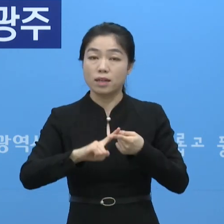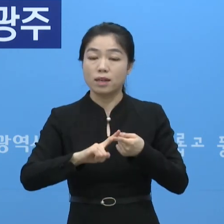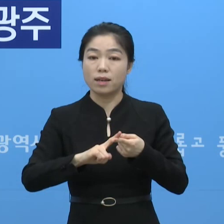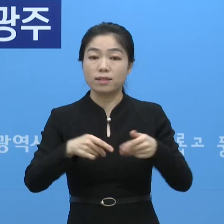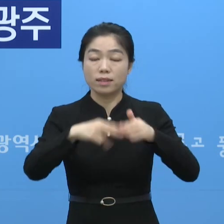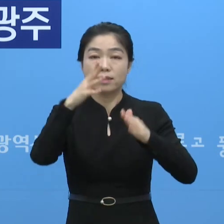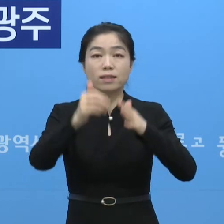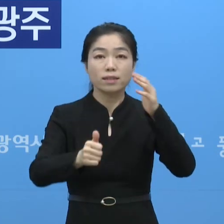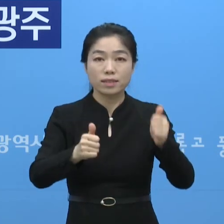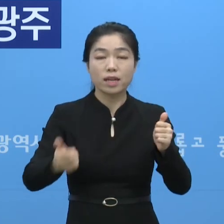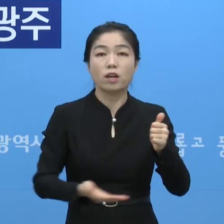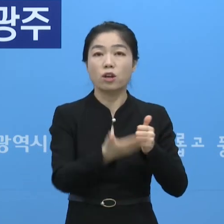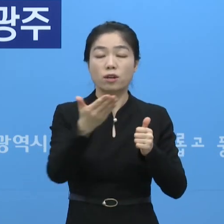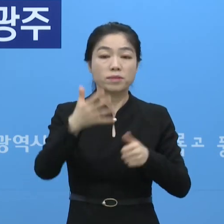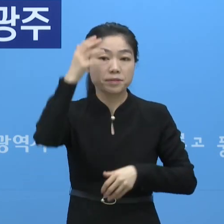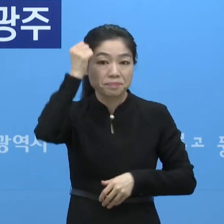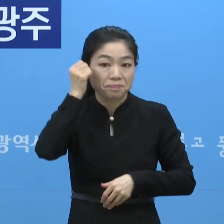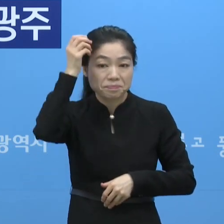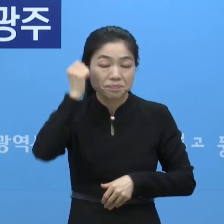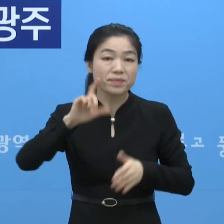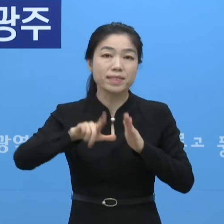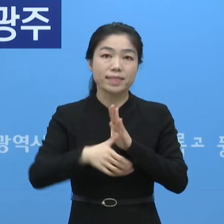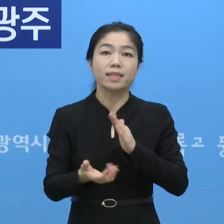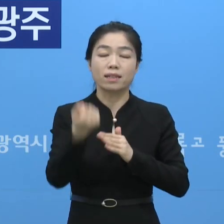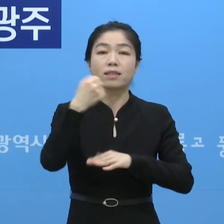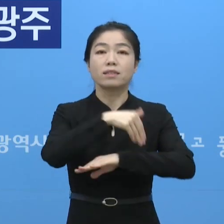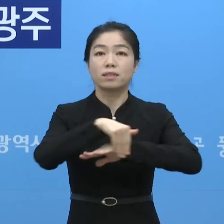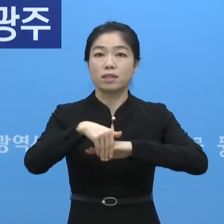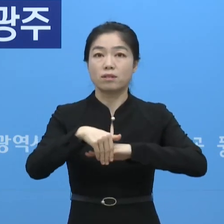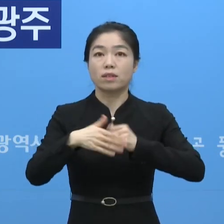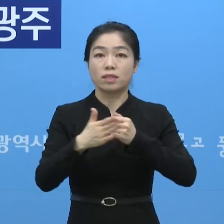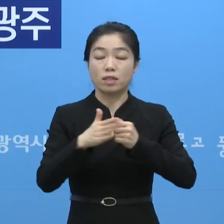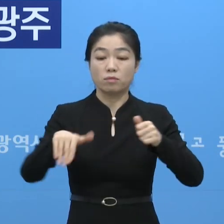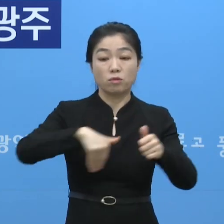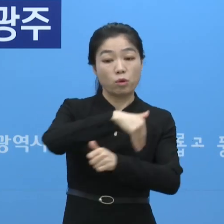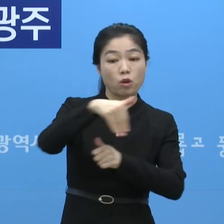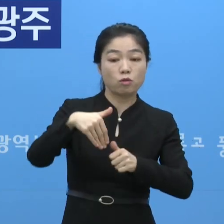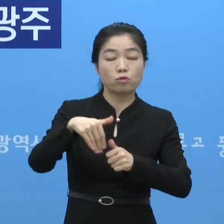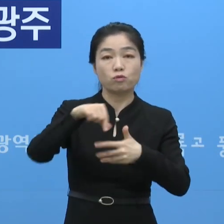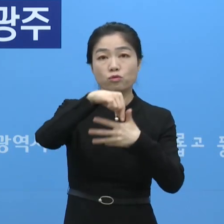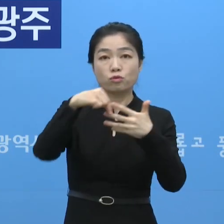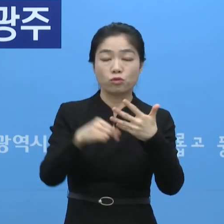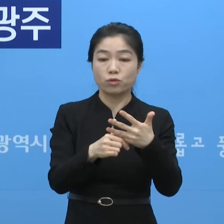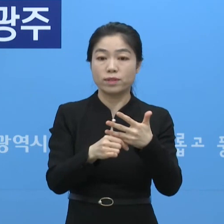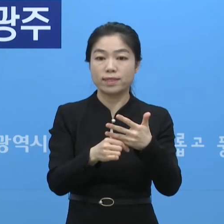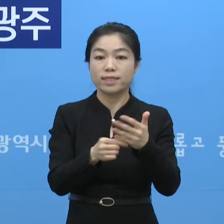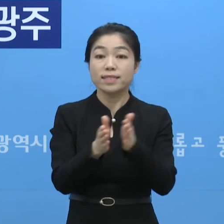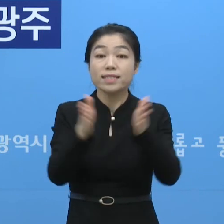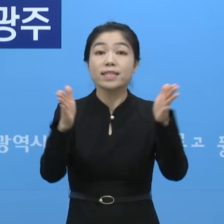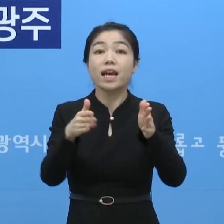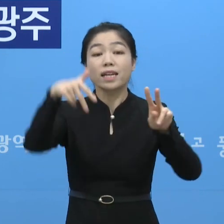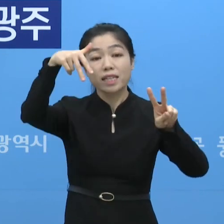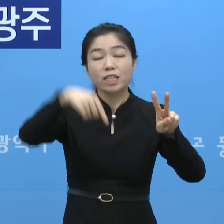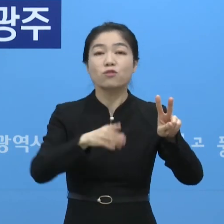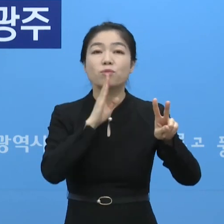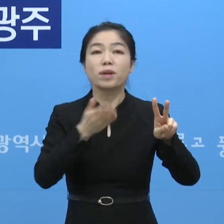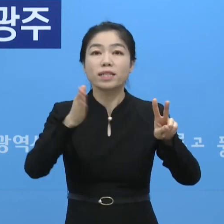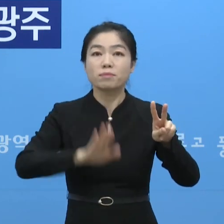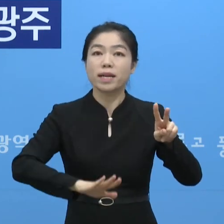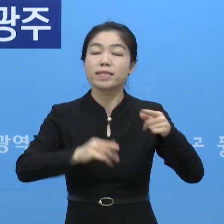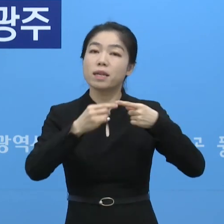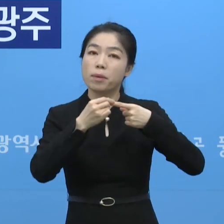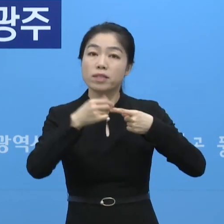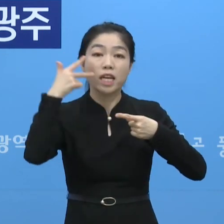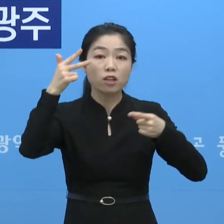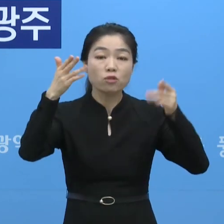시설장과 우리 시민들이 숙지하는 시간들을 가질 예정입니다. 그래서 전체 수칙 적용은 2주간으로 하되 첫